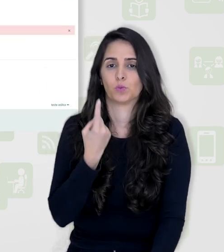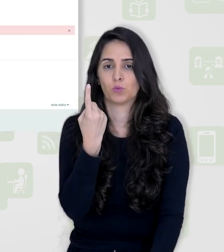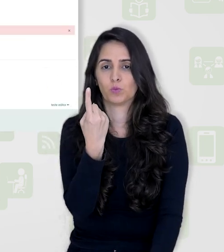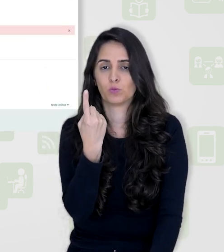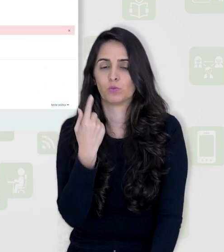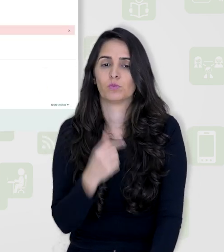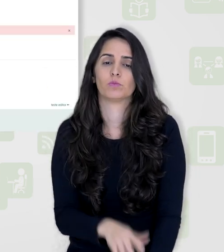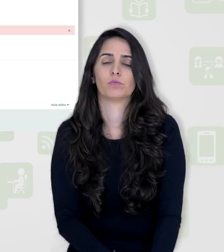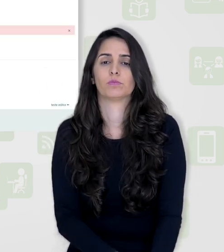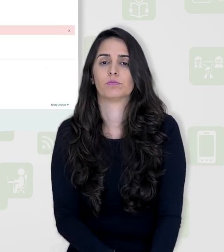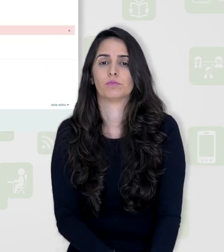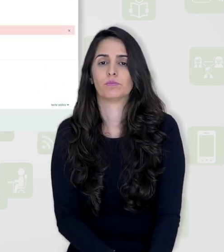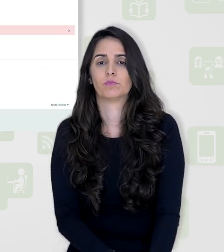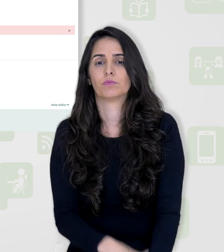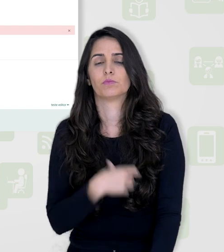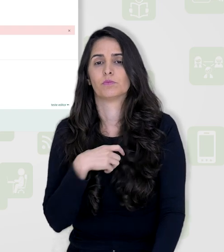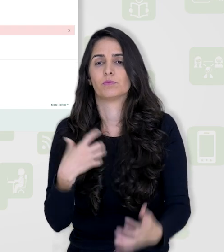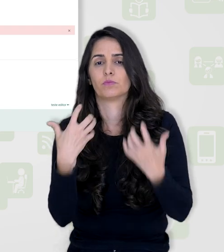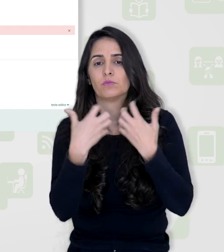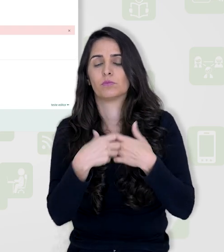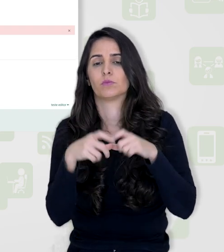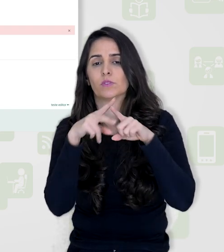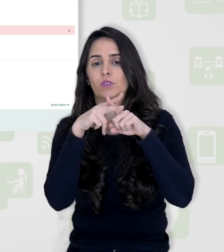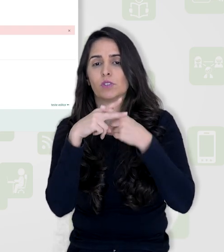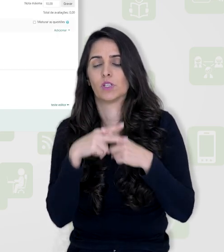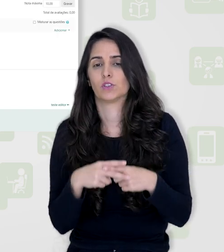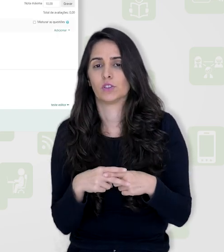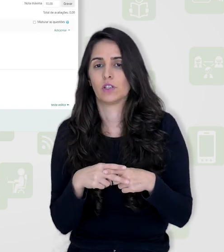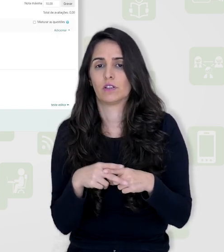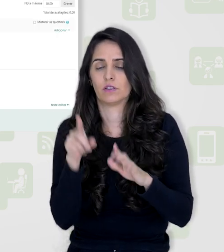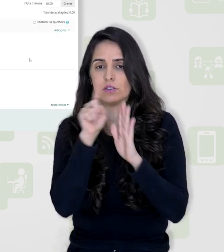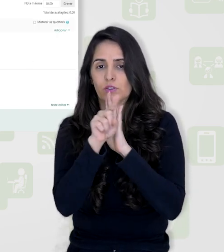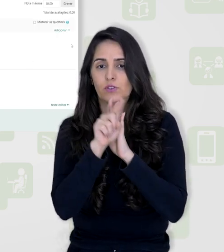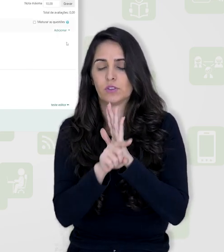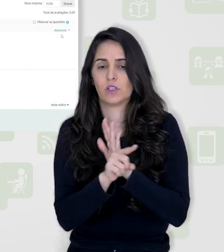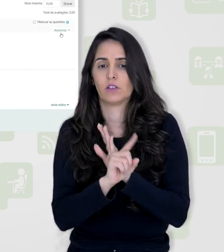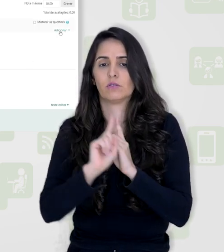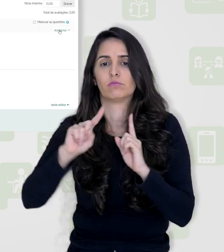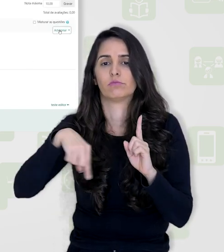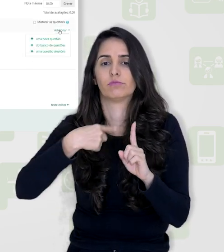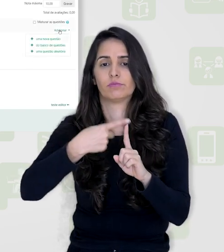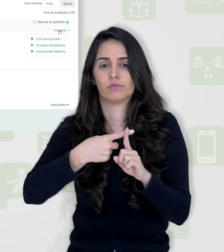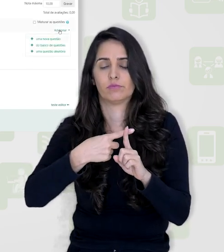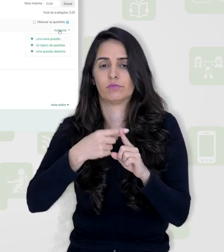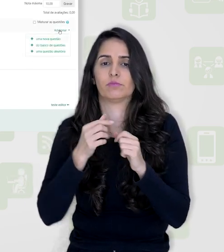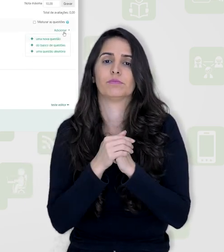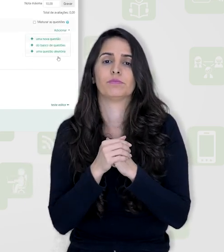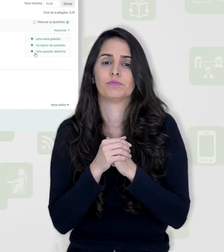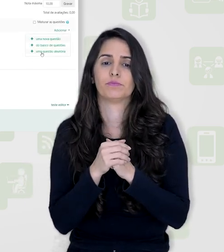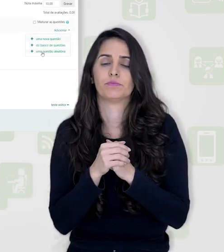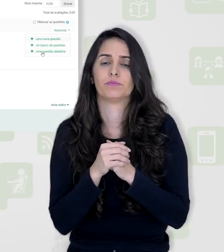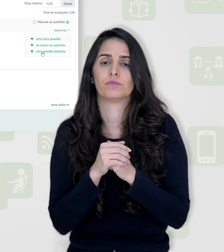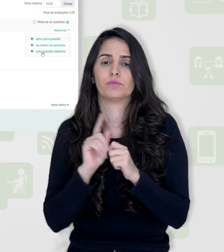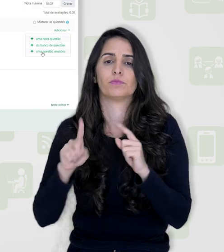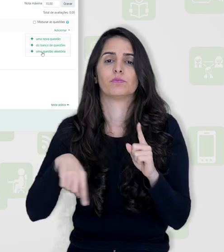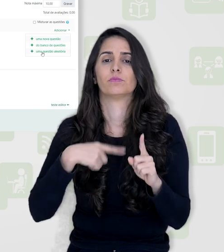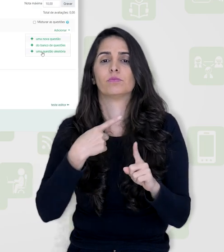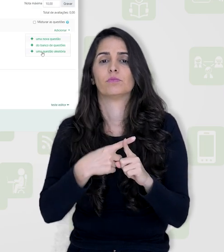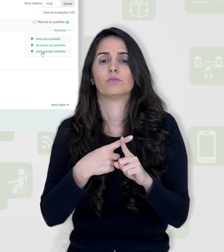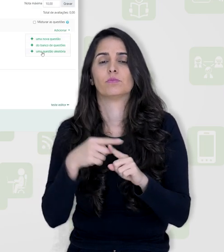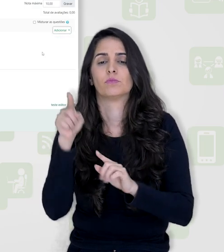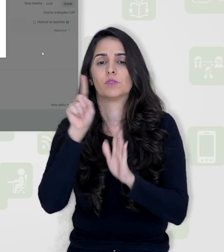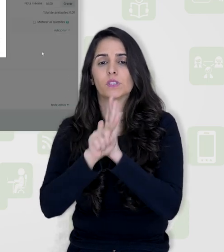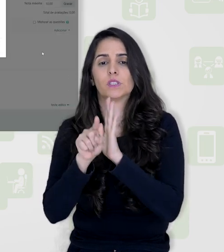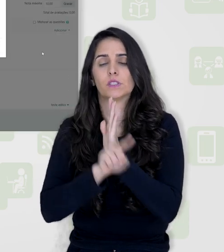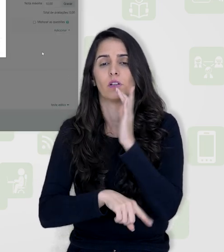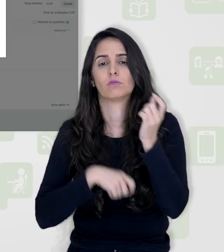1, esse outro aqui que está vazio, vou editar o questionário e vou aqui adicionar uma questão